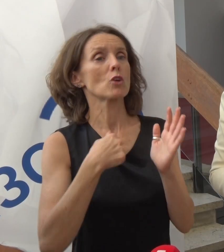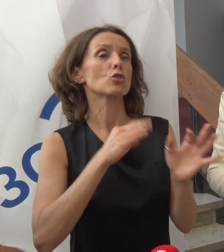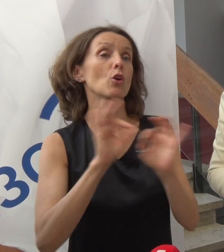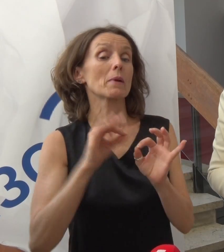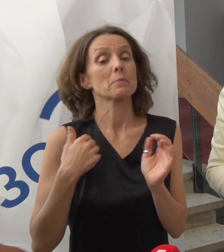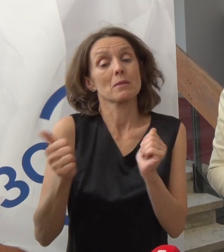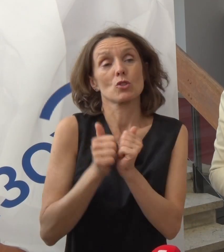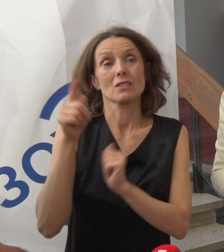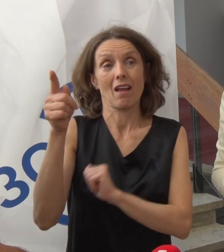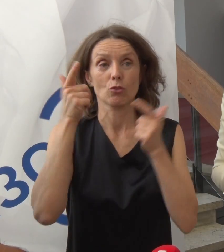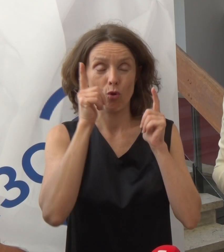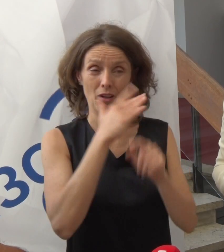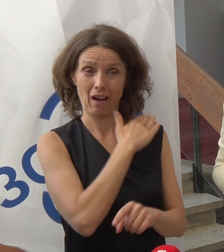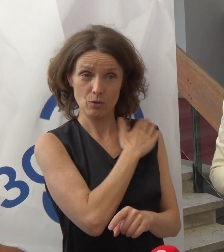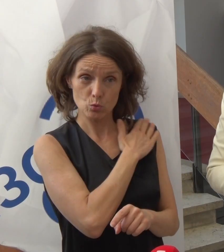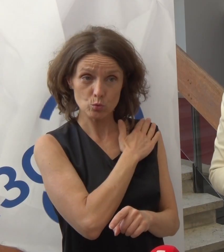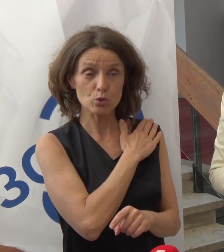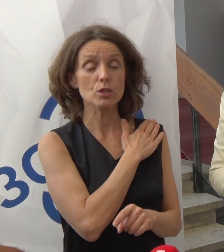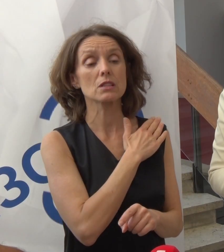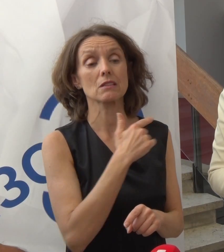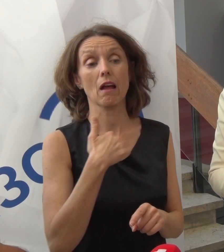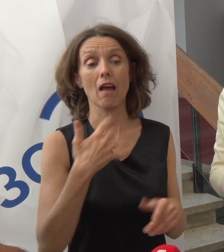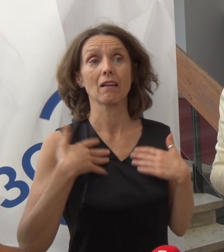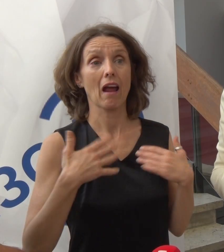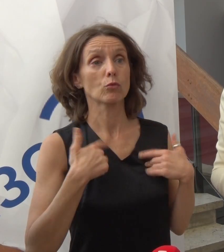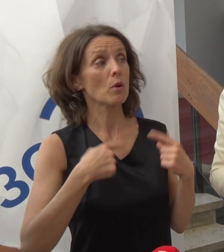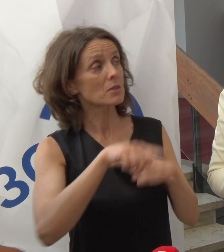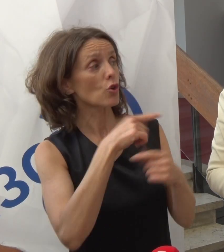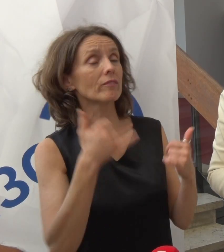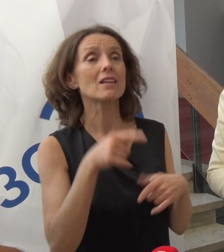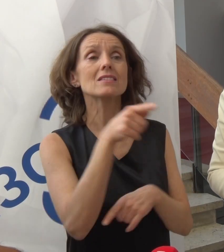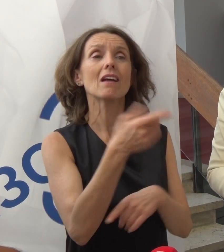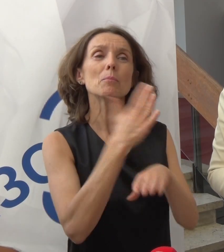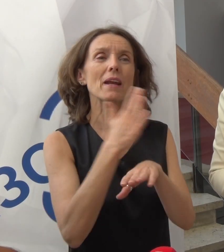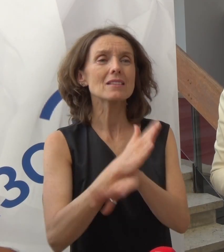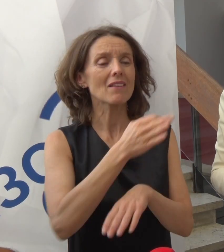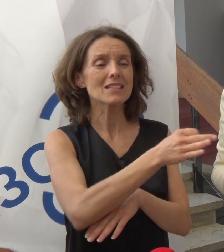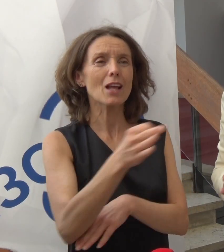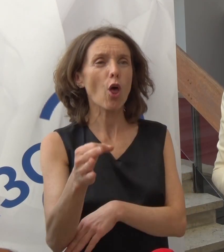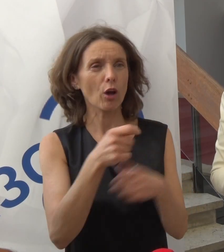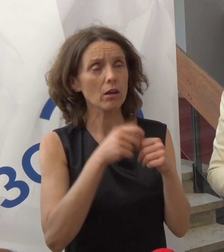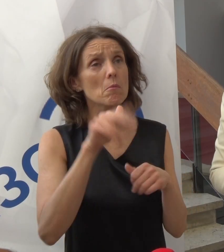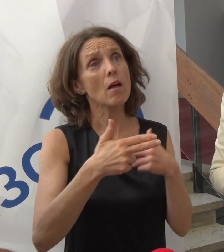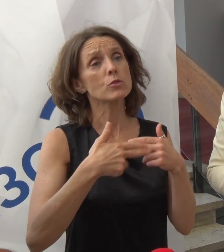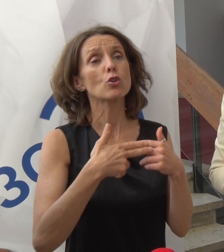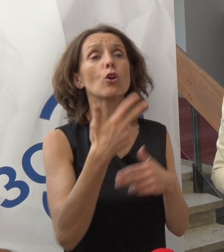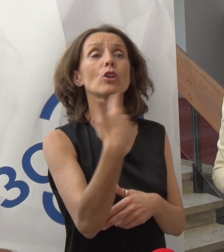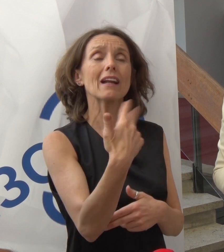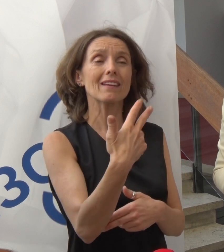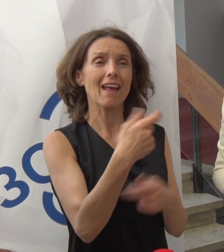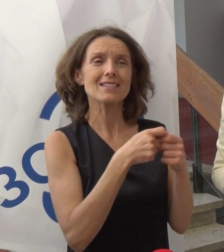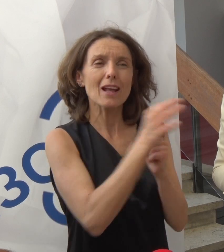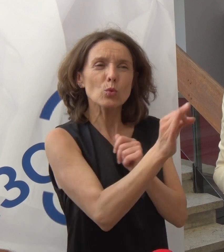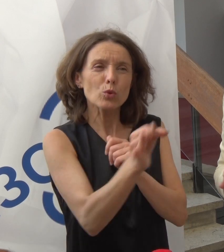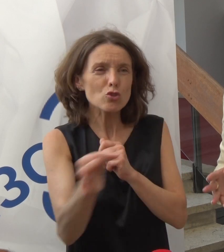saradnji sa gradom Užice. Radujemo što su ovde svi predstavnici lokalnih udruženja. Imamo blizu 30 udruženja u sastavu